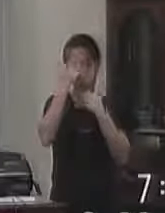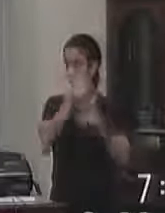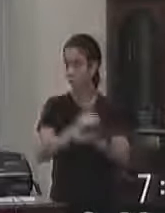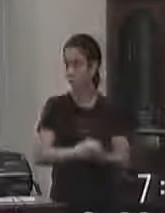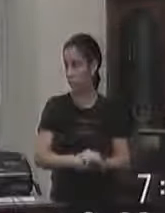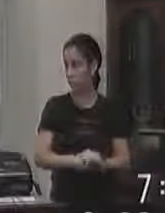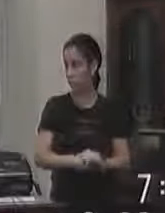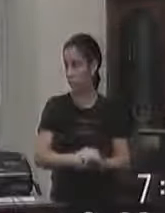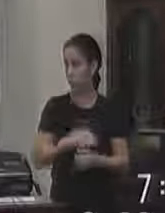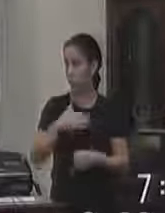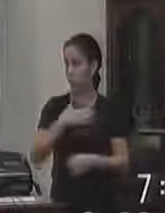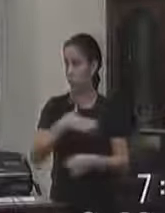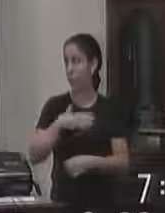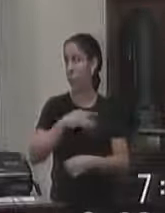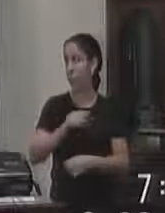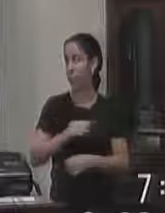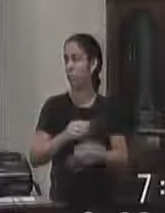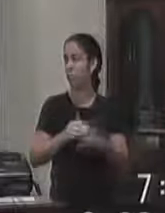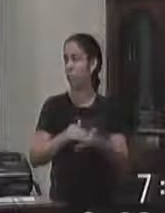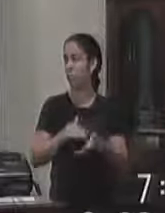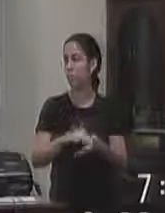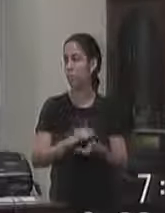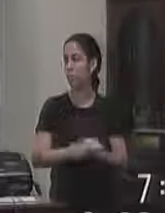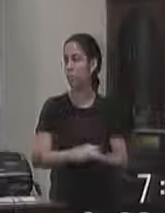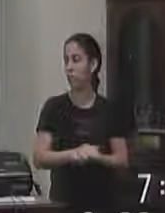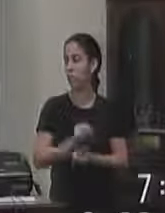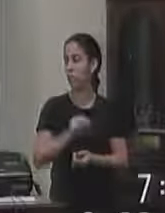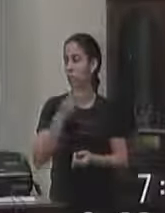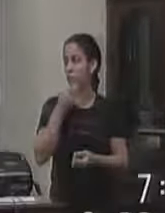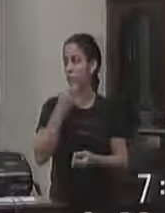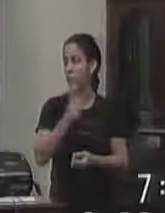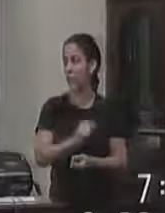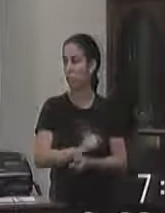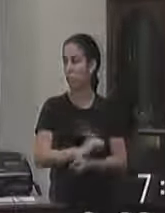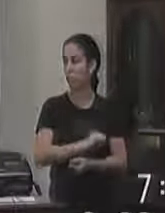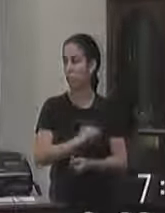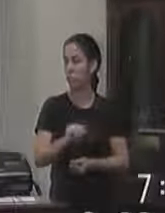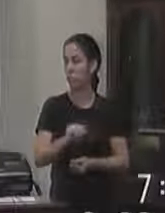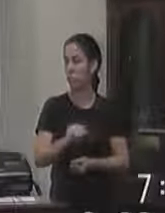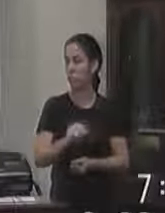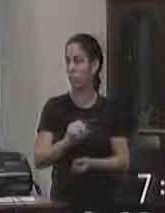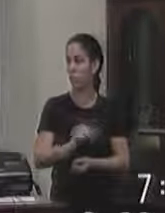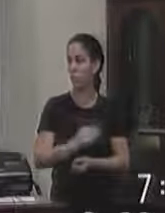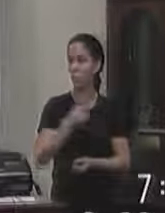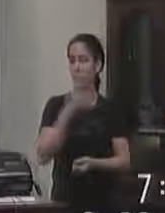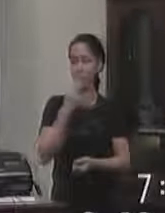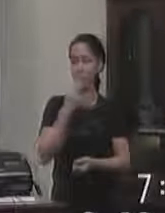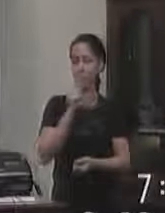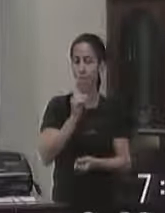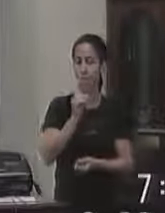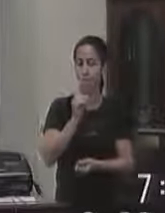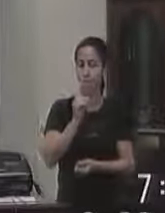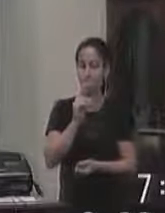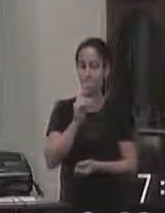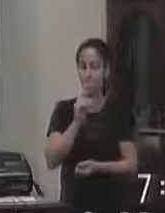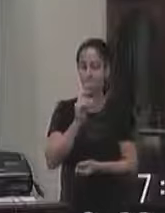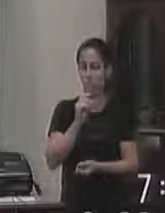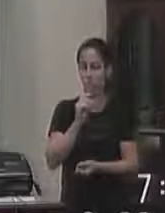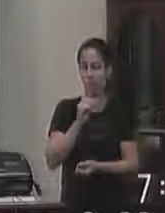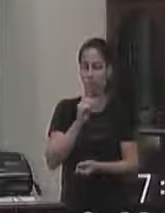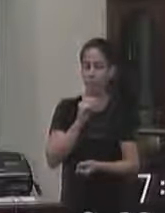eu gostaria secretária de minha colocação ser da seguinte forma que